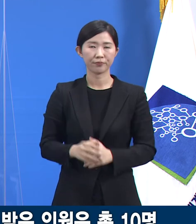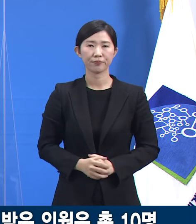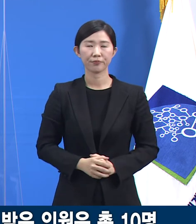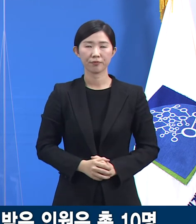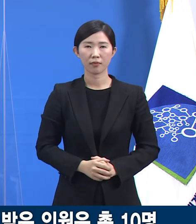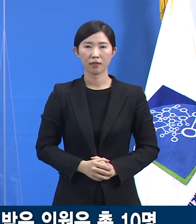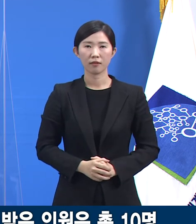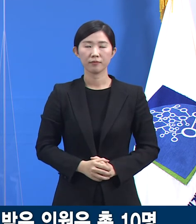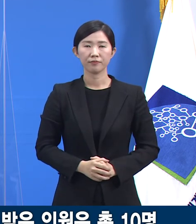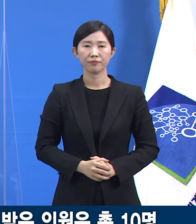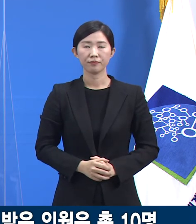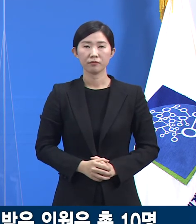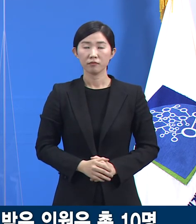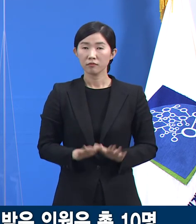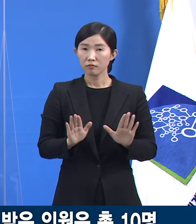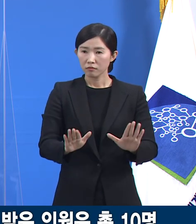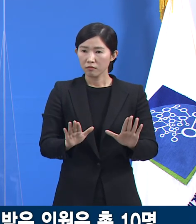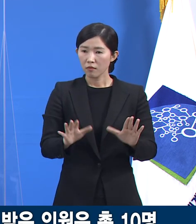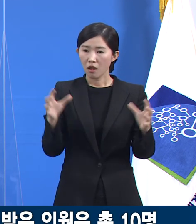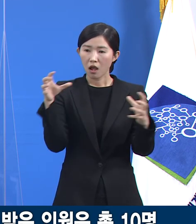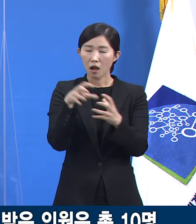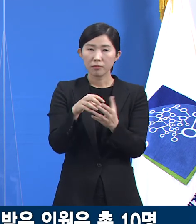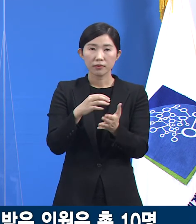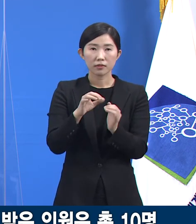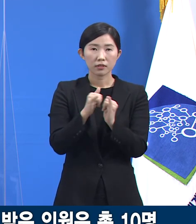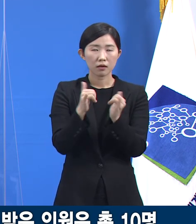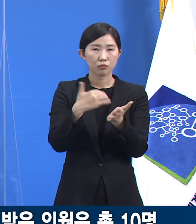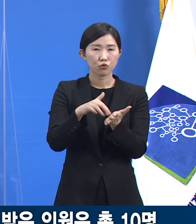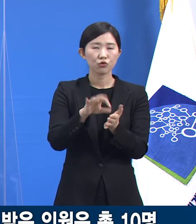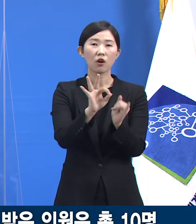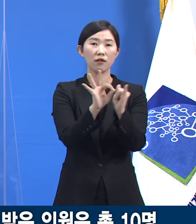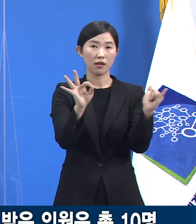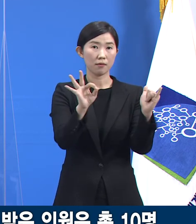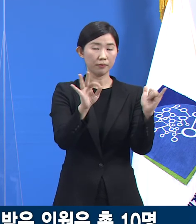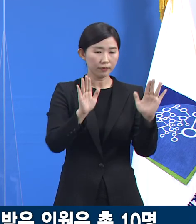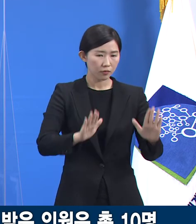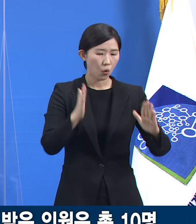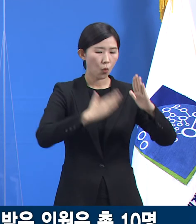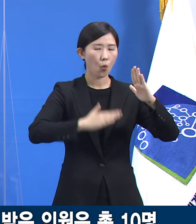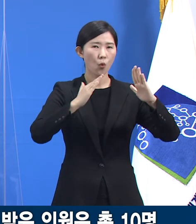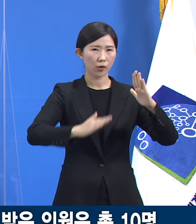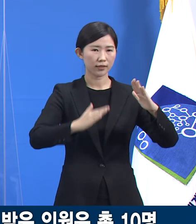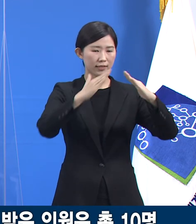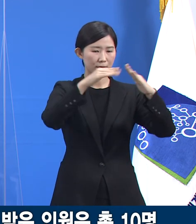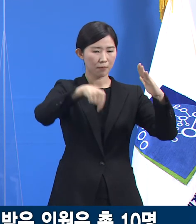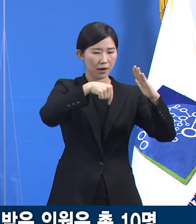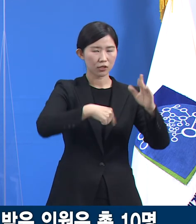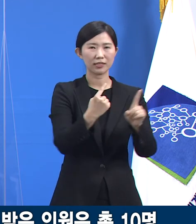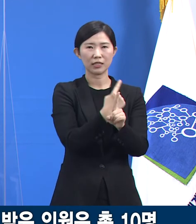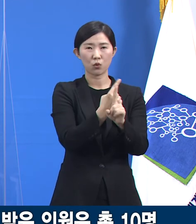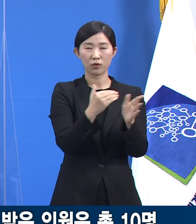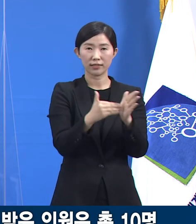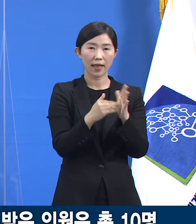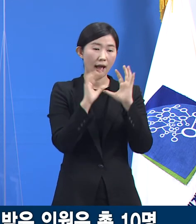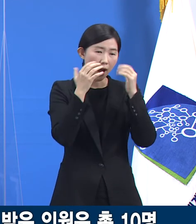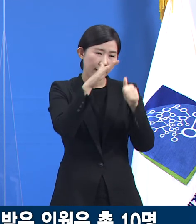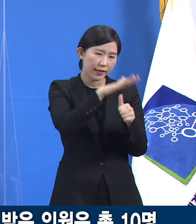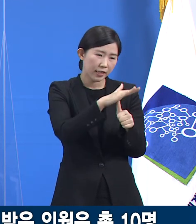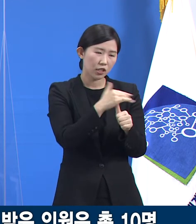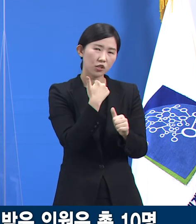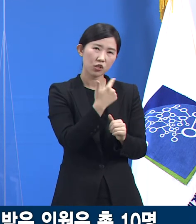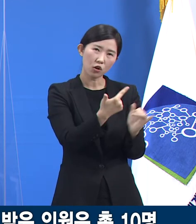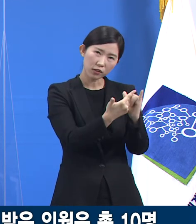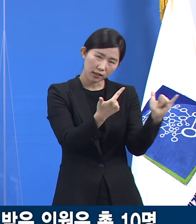기준 총 10명이 공식적으로 자가치료 서비스를 받았습니다. 소아 6명, 성인 4명이며